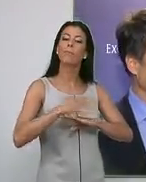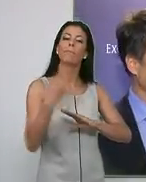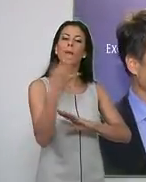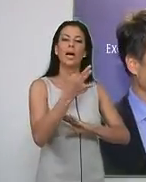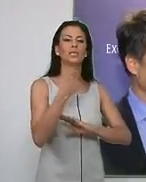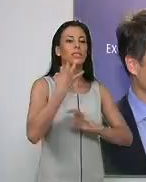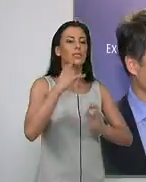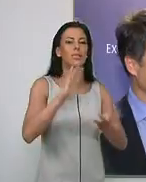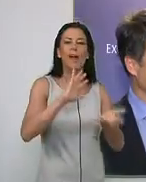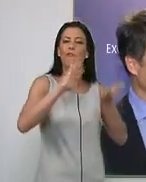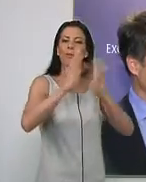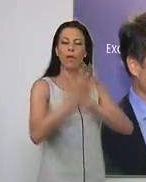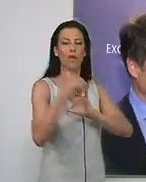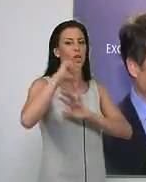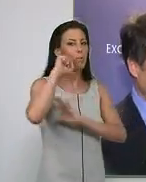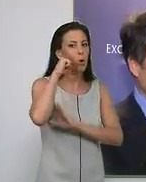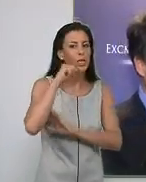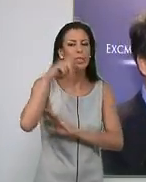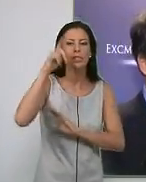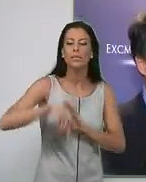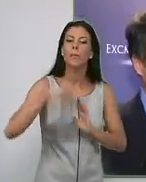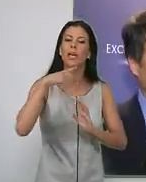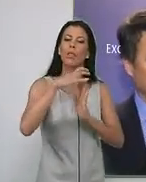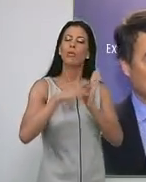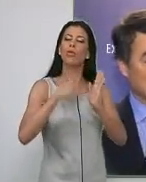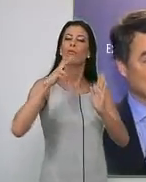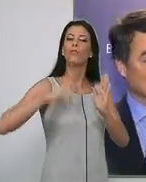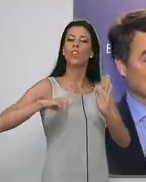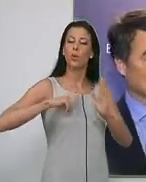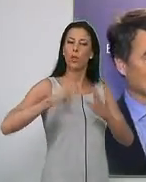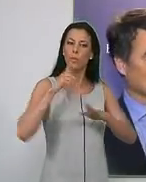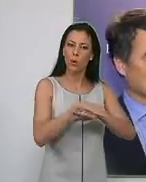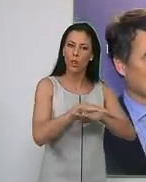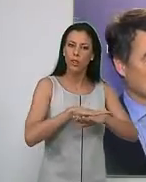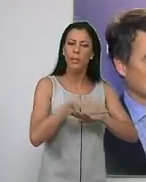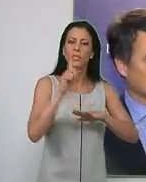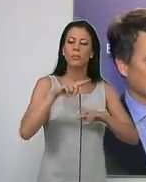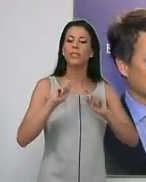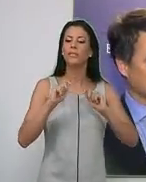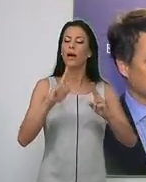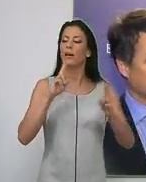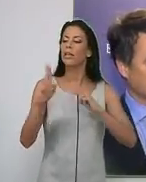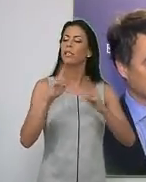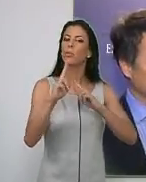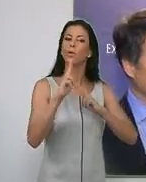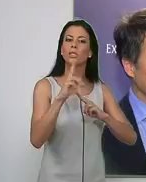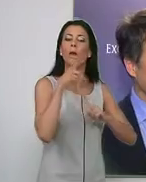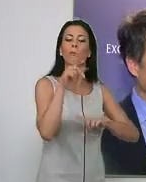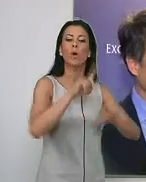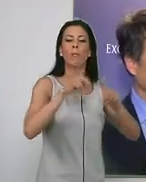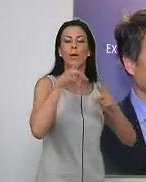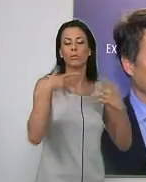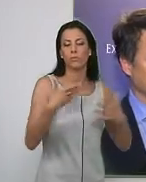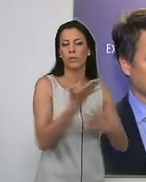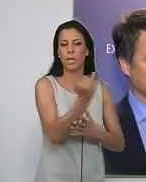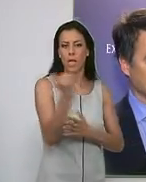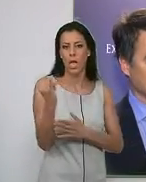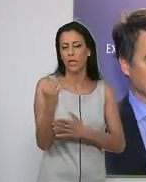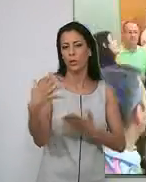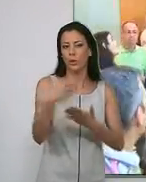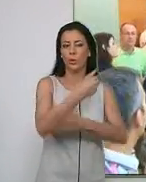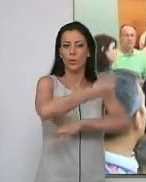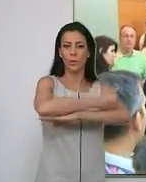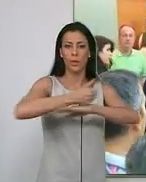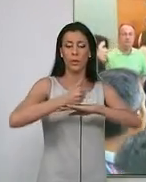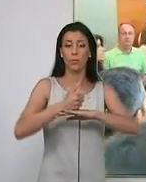transformación de Motril... ...la reducción de la deuda municipal y dar respuesta a los problemas de los ciudadanos. Para terminar,